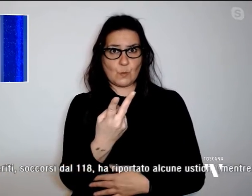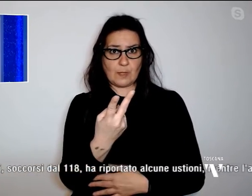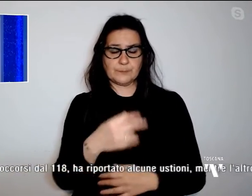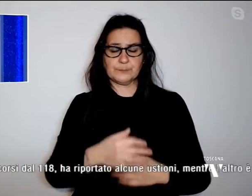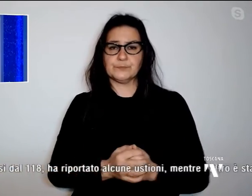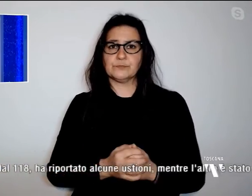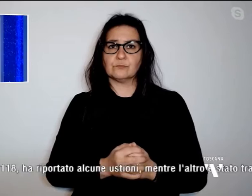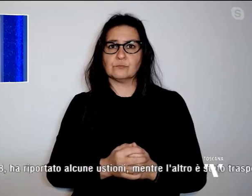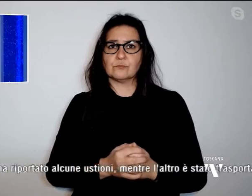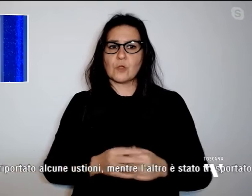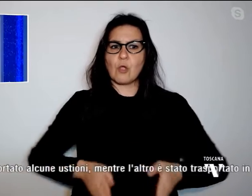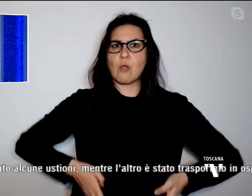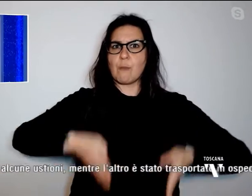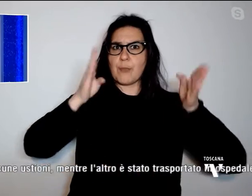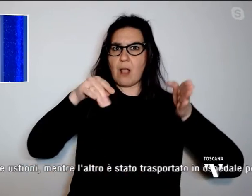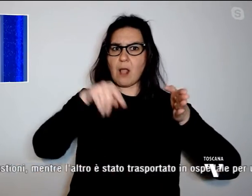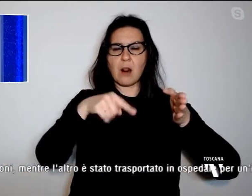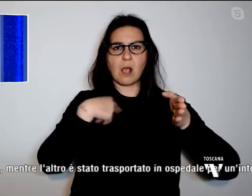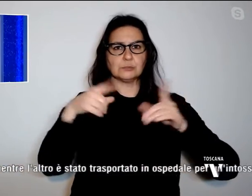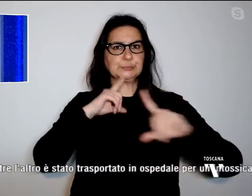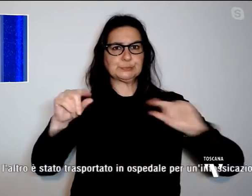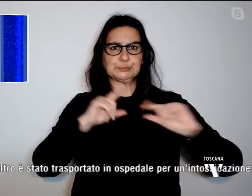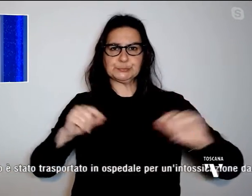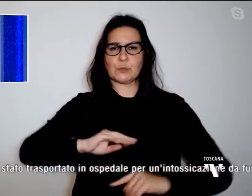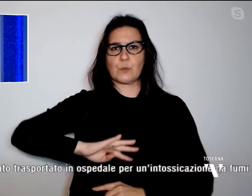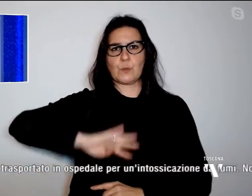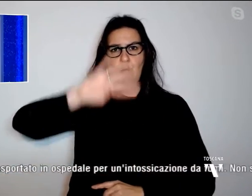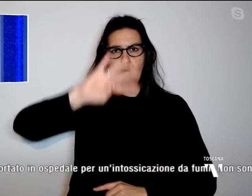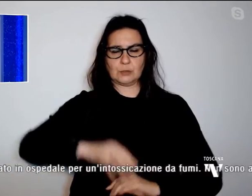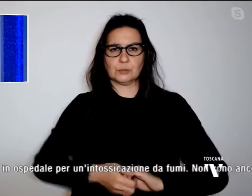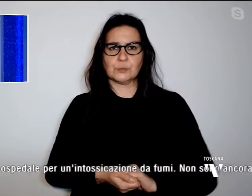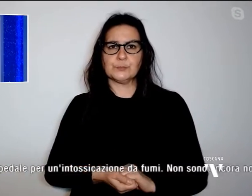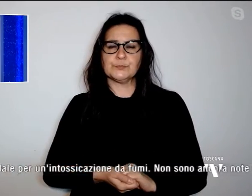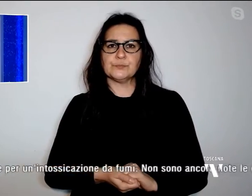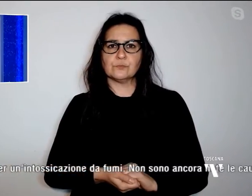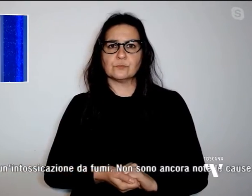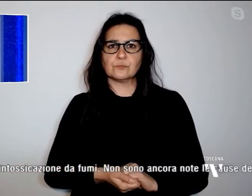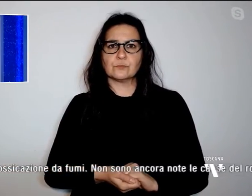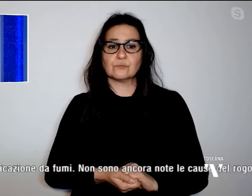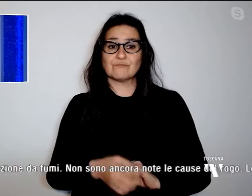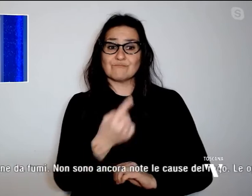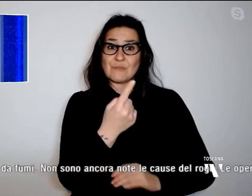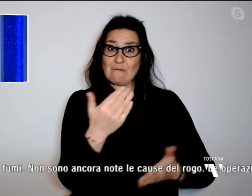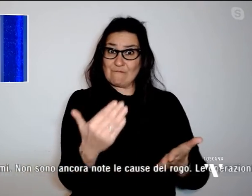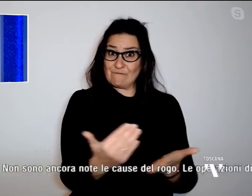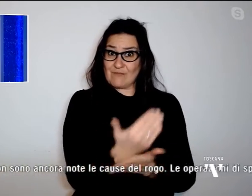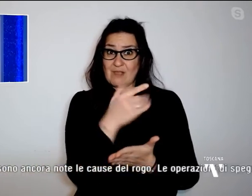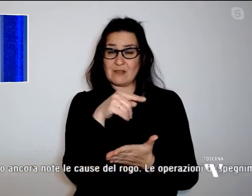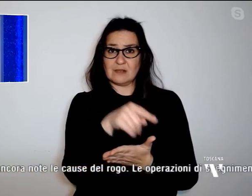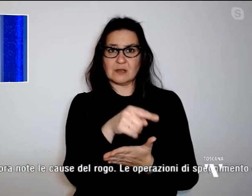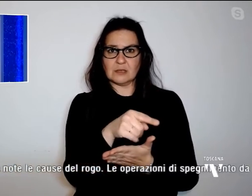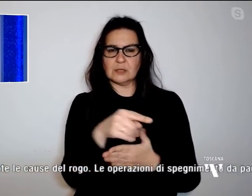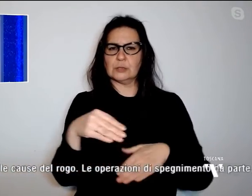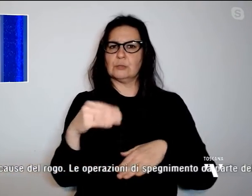condominio che si sviluppa su quattro piani. Uno dei due feriti, soccorsi dal 118,